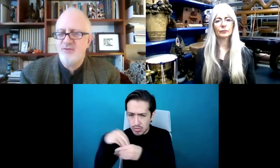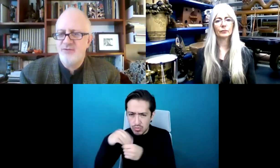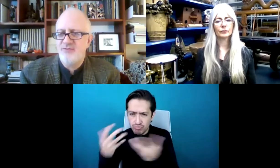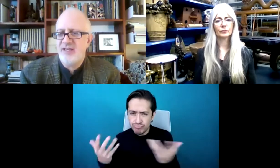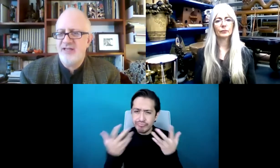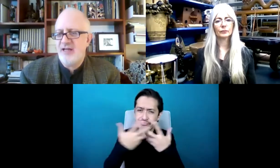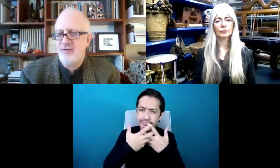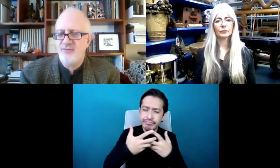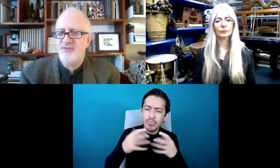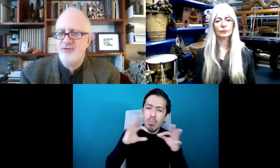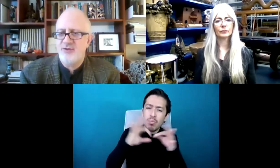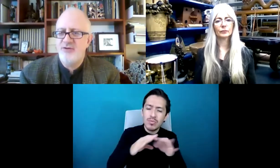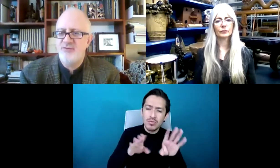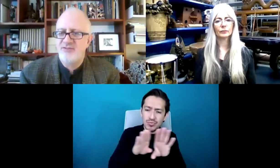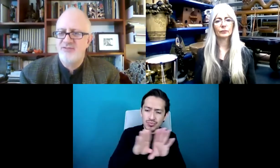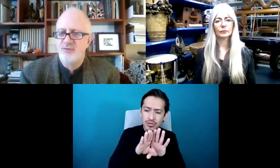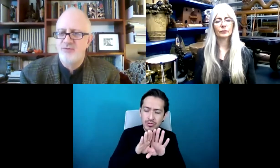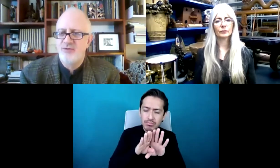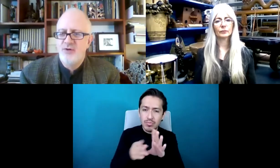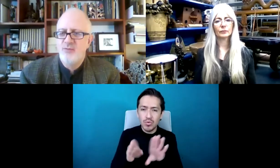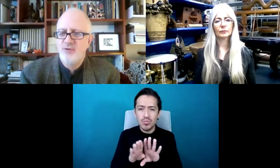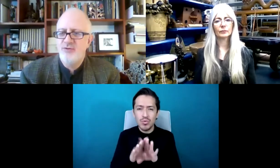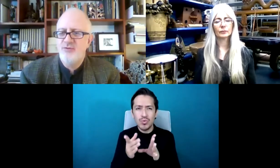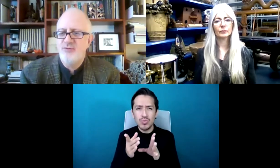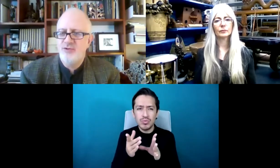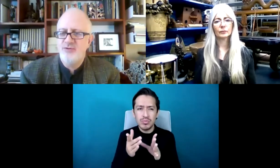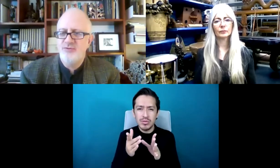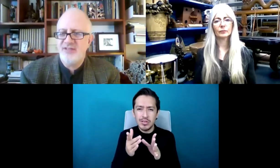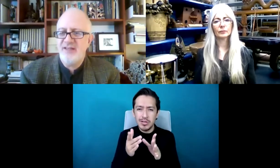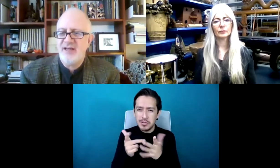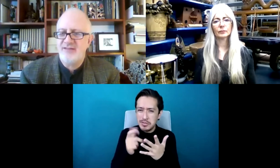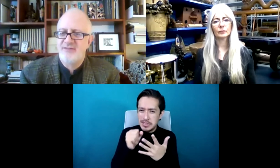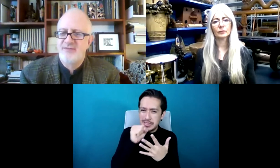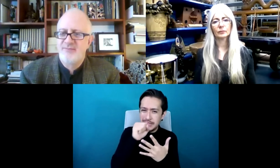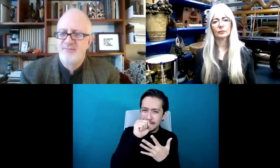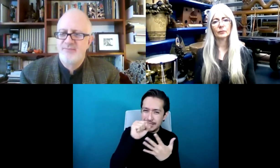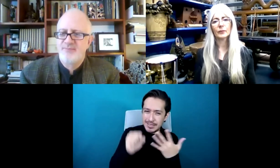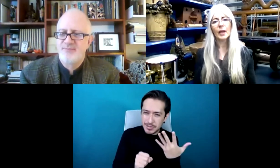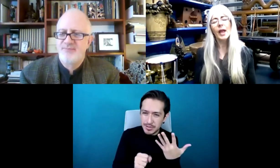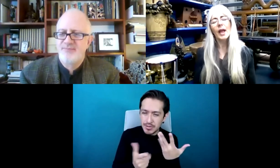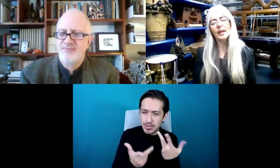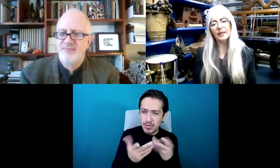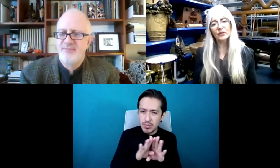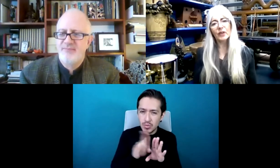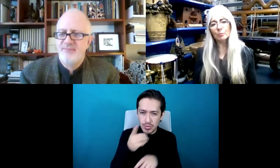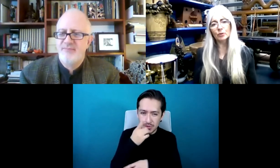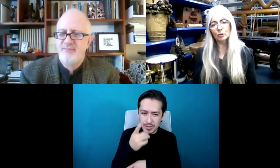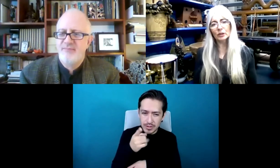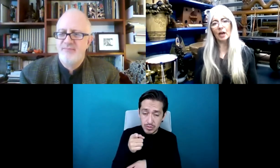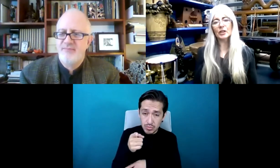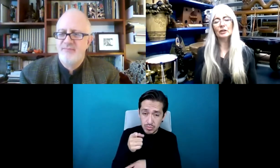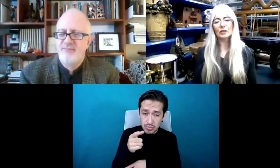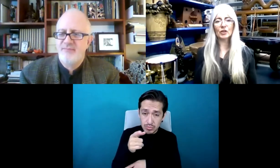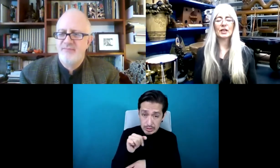de, como un sinónimo a partir de esta historia que cuentas. ¿Estarías de acuerdo con